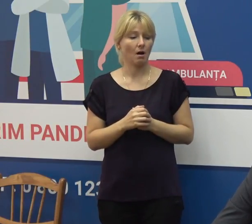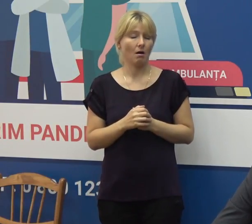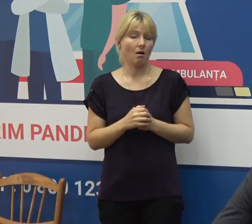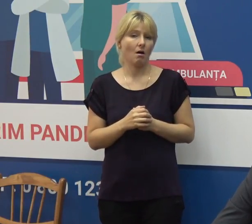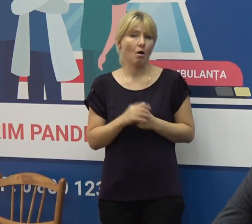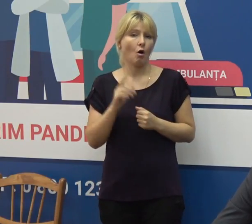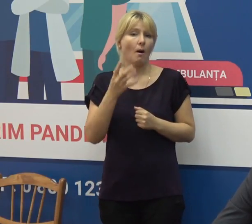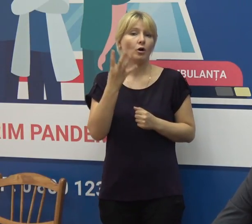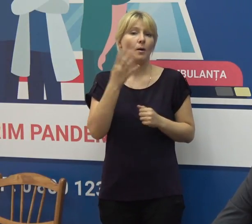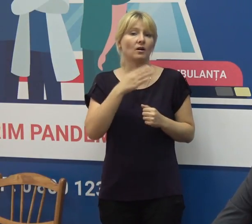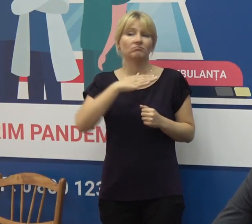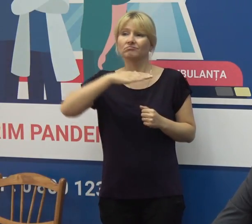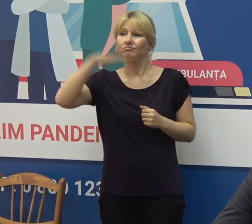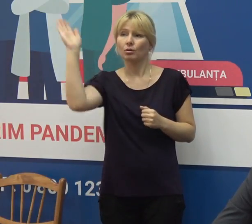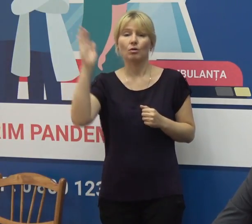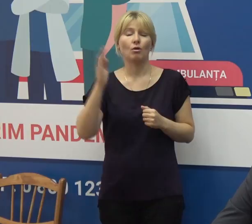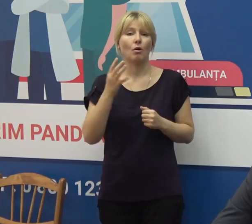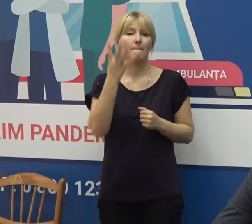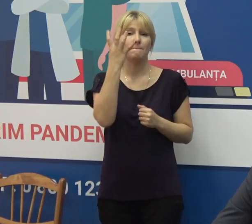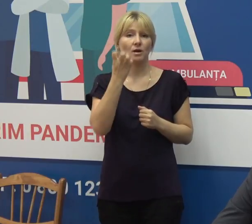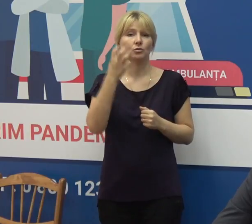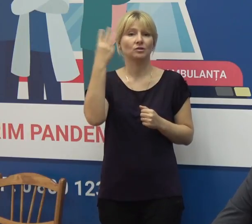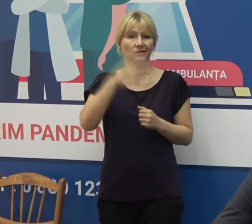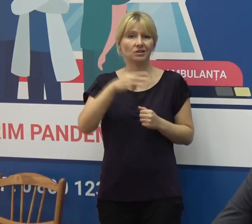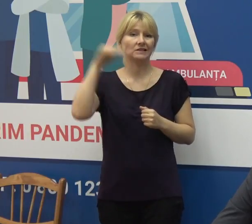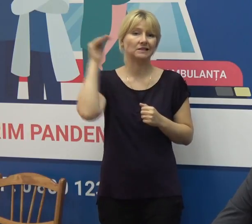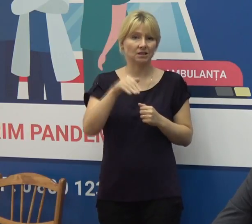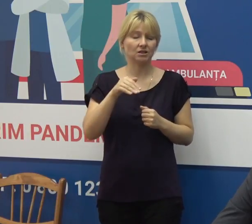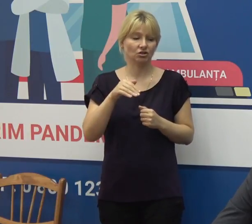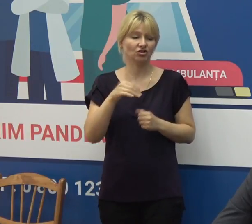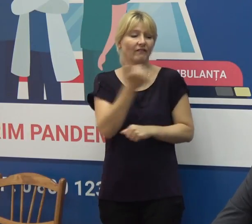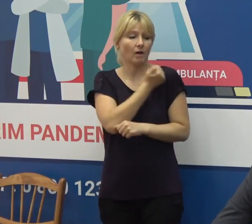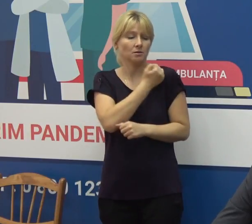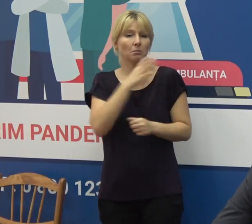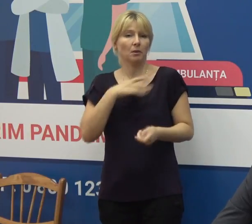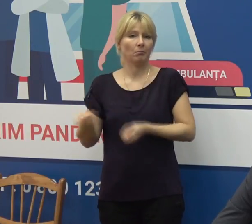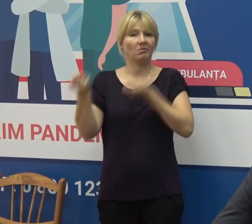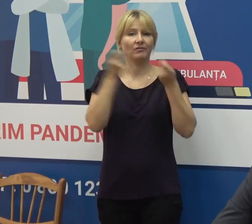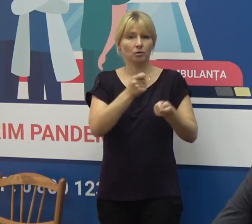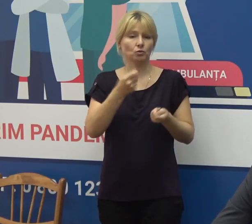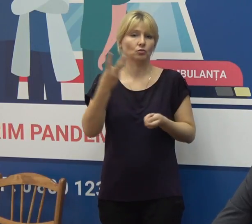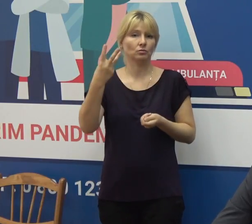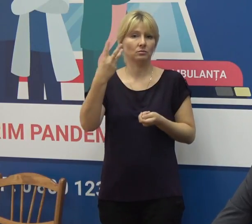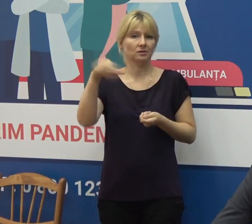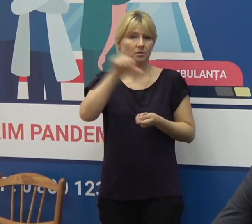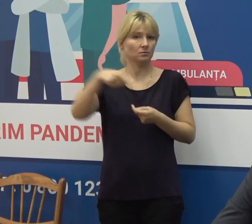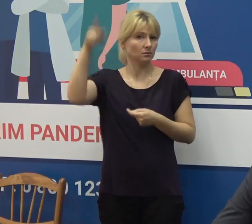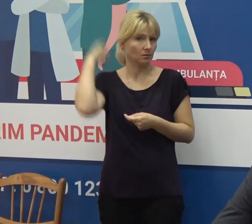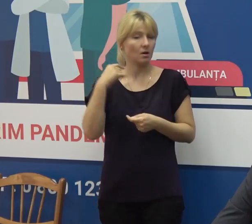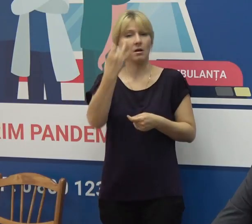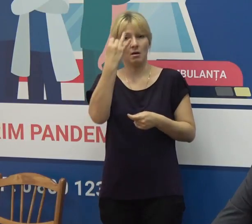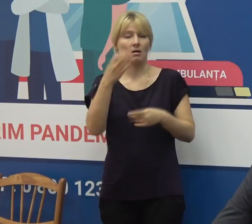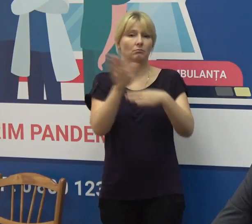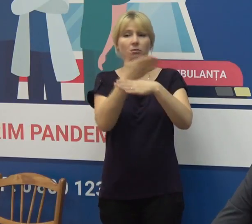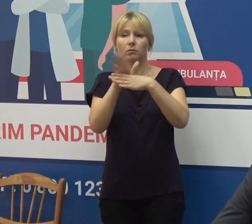peste 433.000 de vaccinuri au intrat în țară acum 2-3 săptămâni. Astfel, actualul stoc în cadrul punctelor de